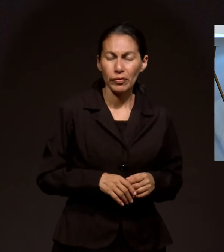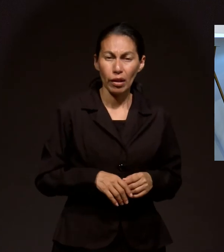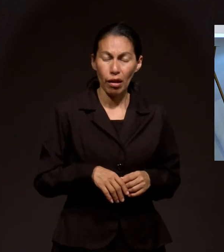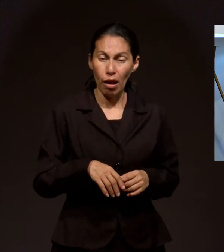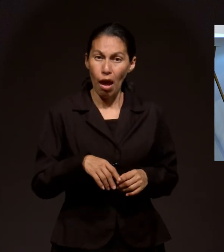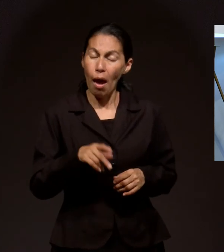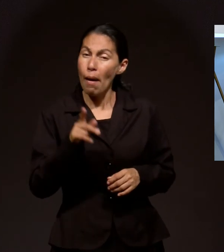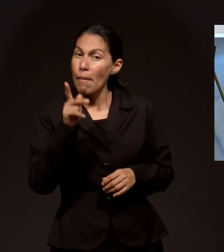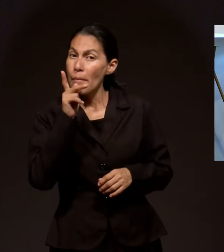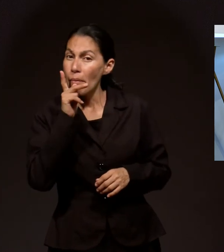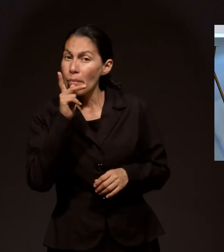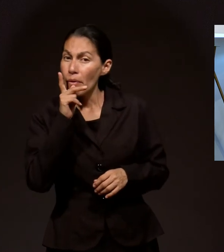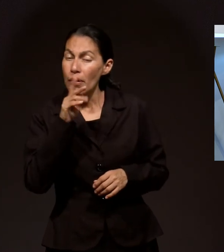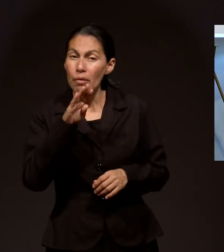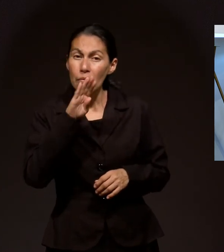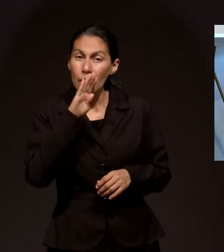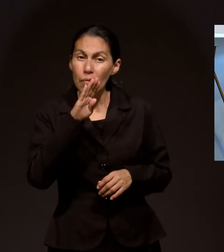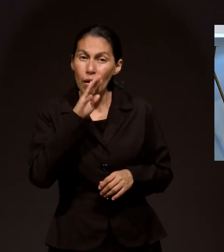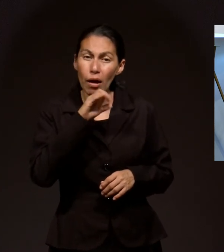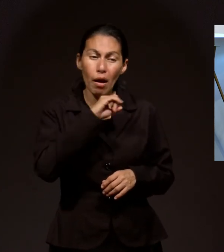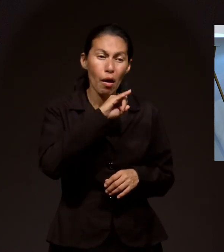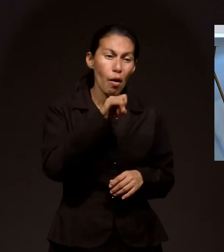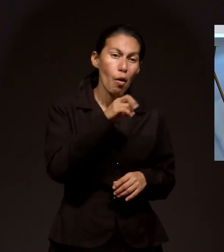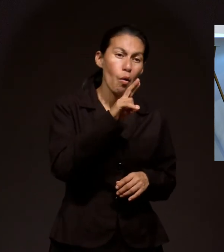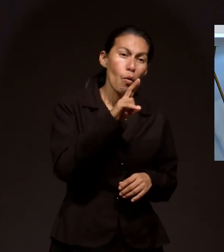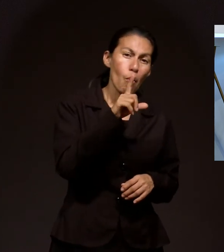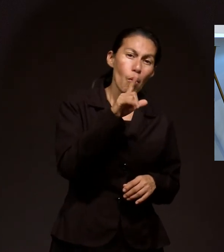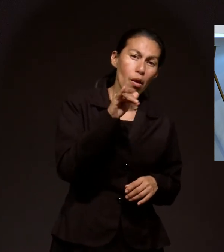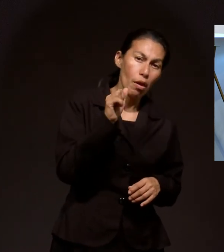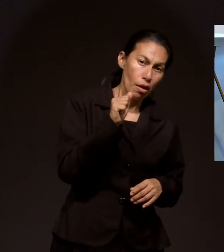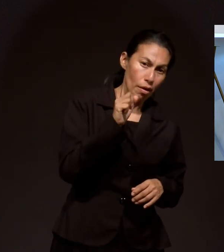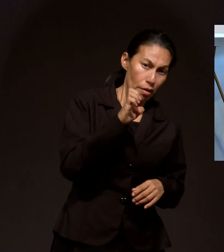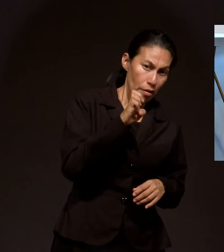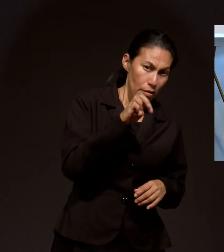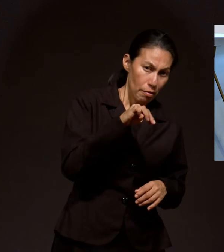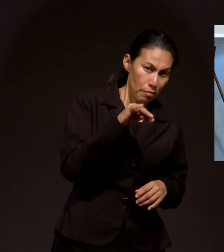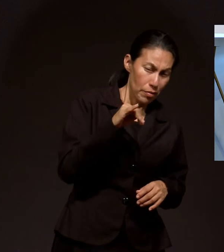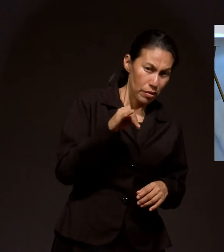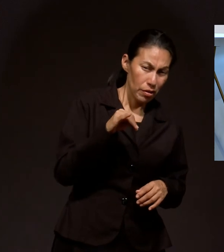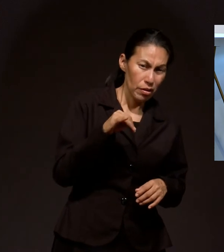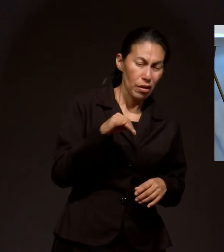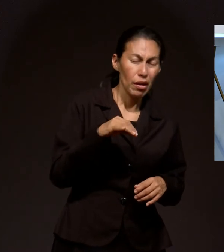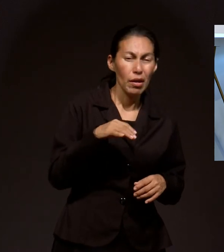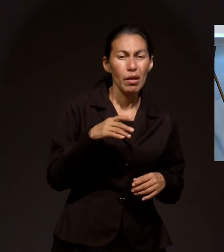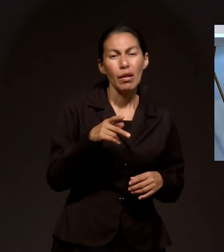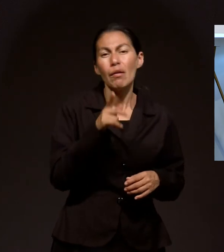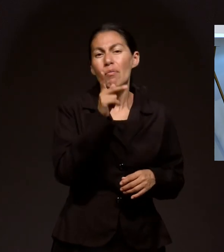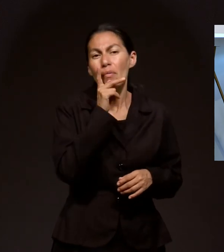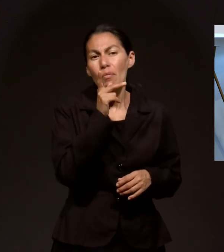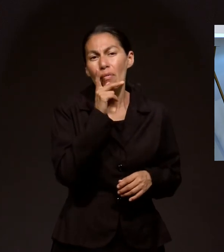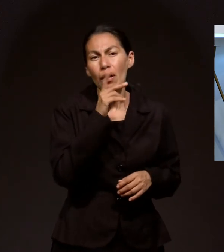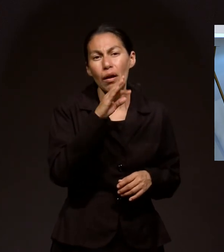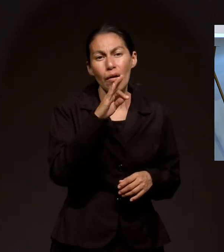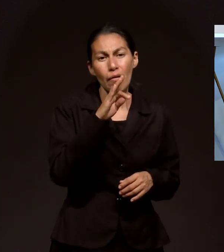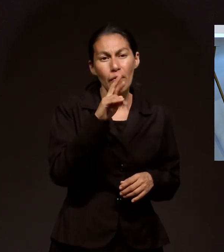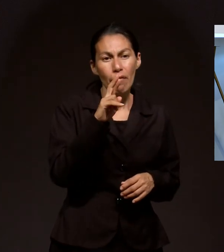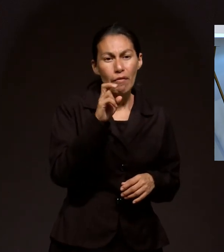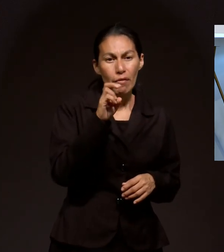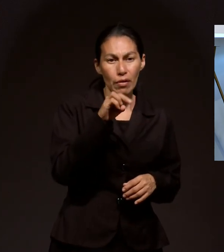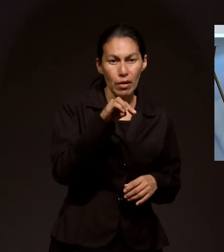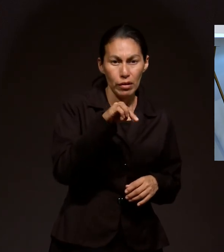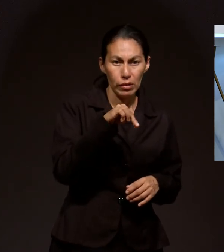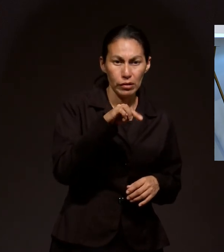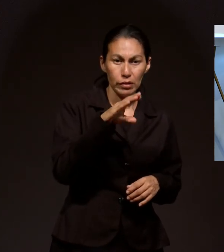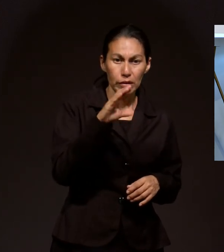Por los padres La maestra Julia Emi A quien estimamos Y al pastor Francisco Flores Chablé Quien ha sido